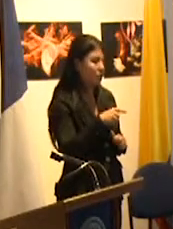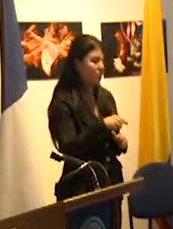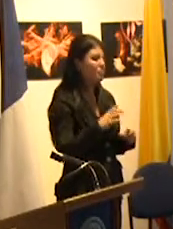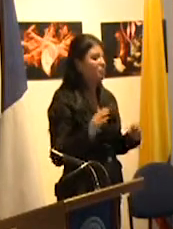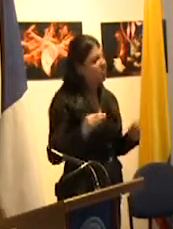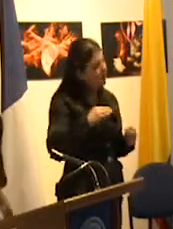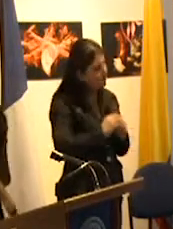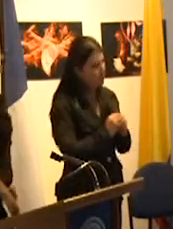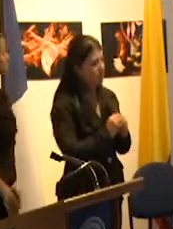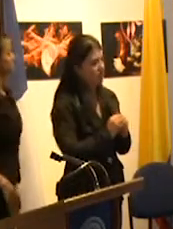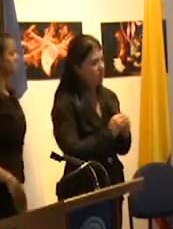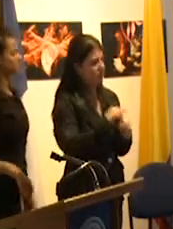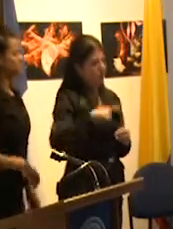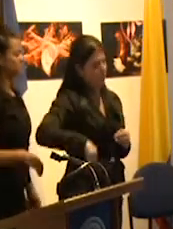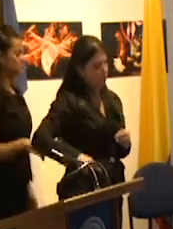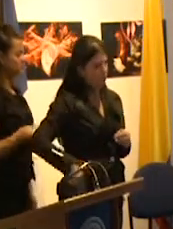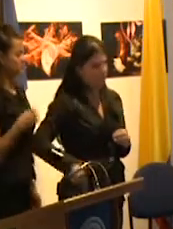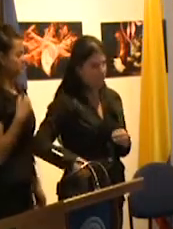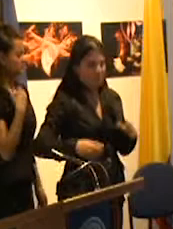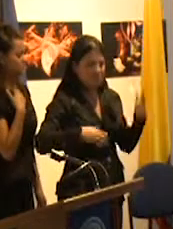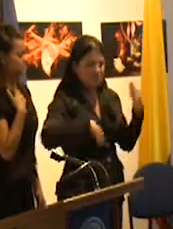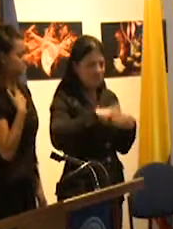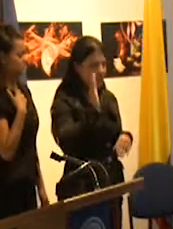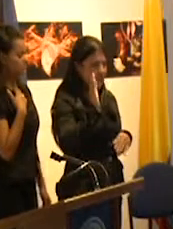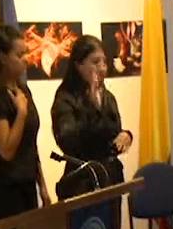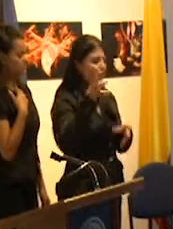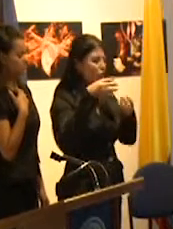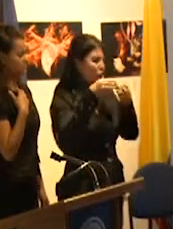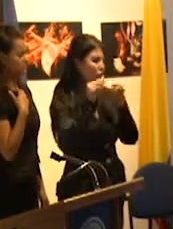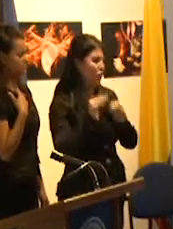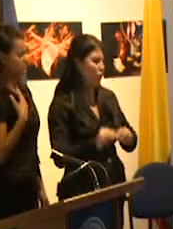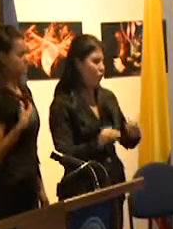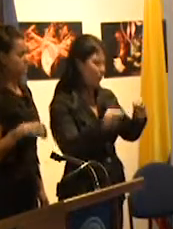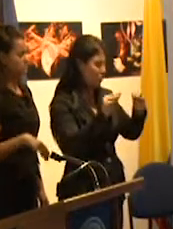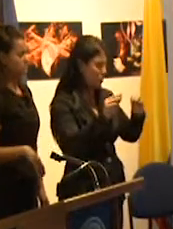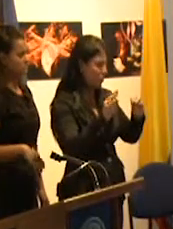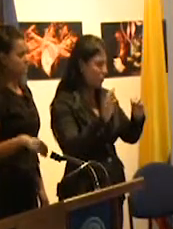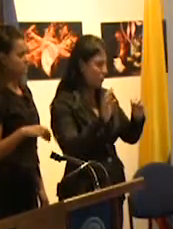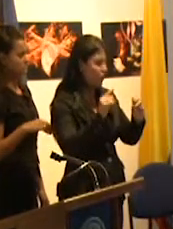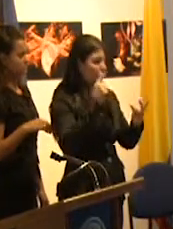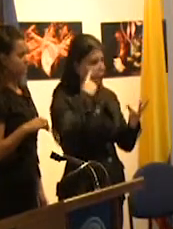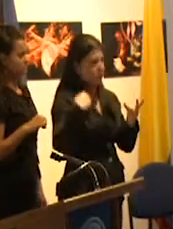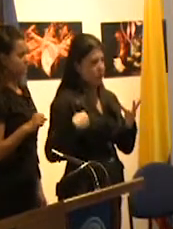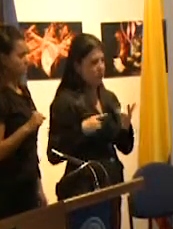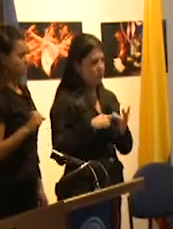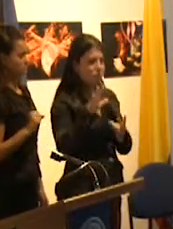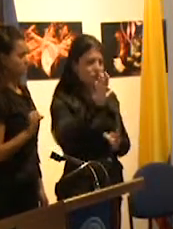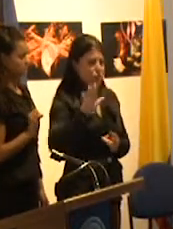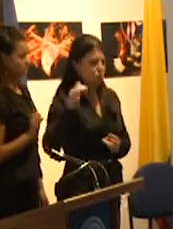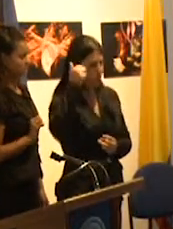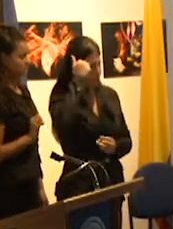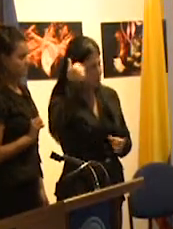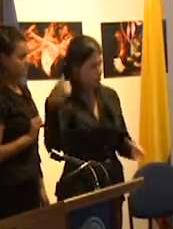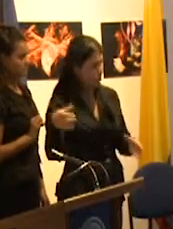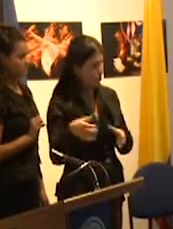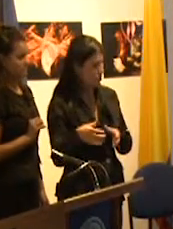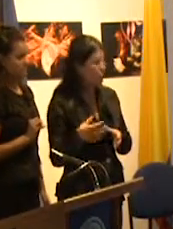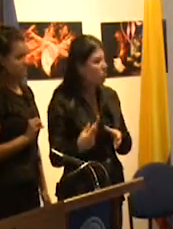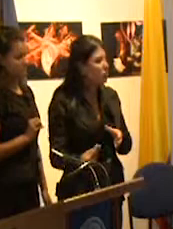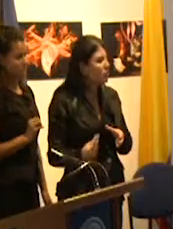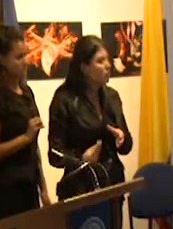fuertemente de la adaptación de la escuela pero sobre todo de la formación y de la subjetivación de los docentes